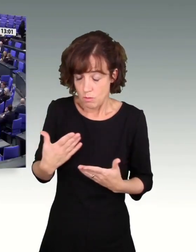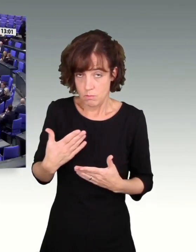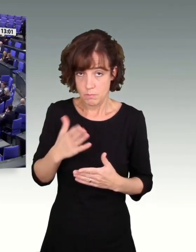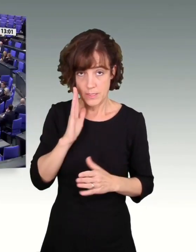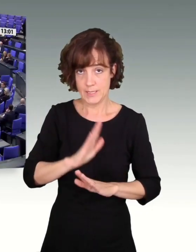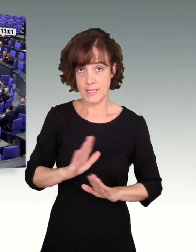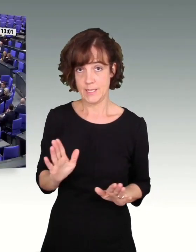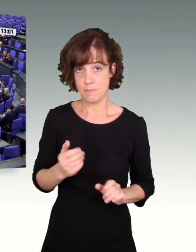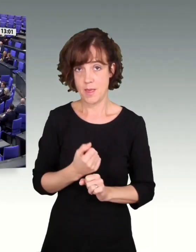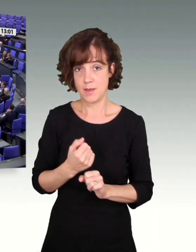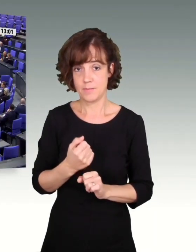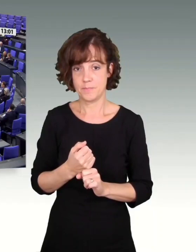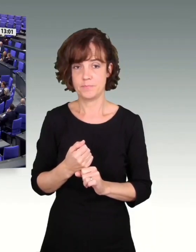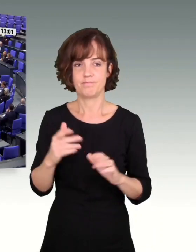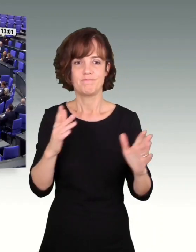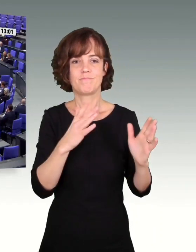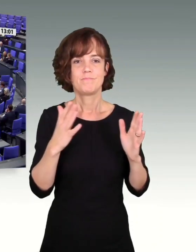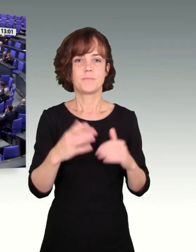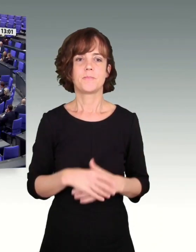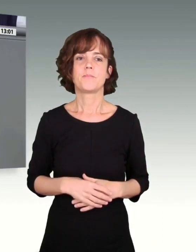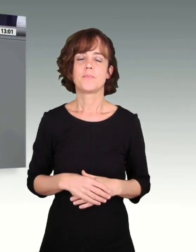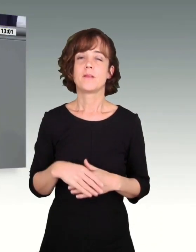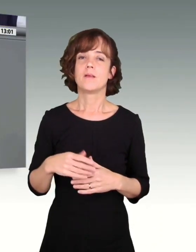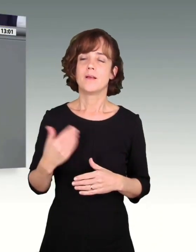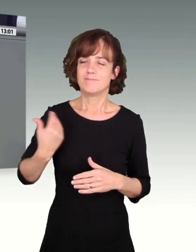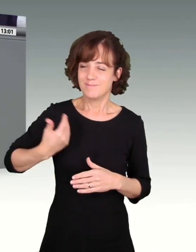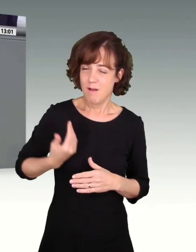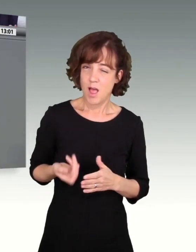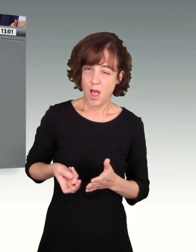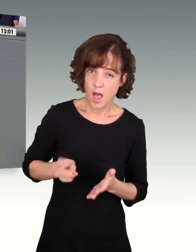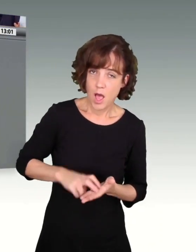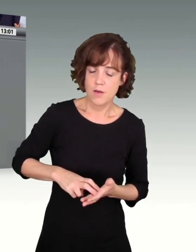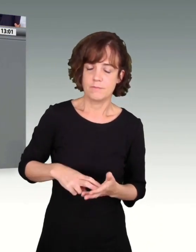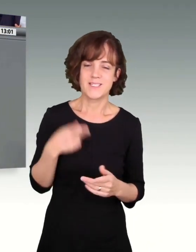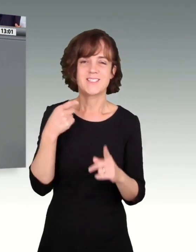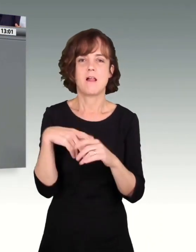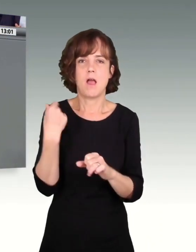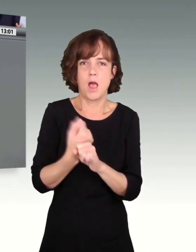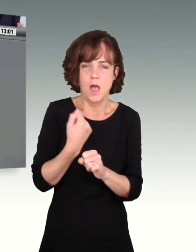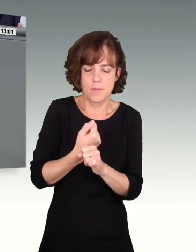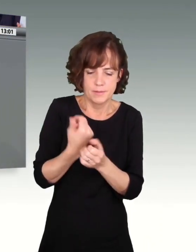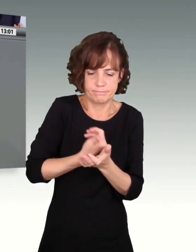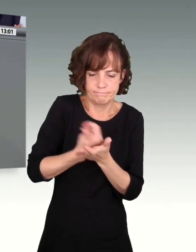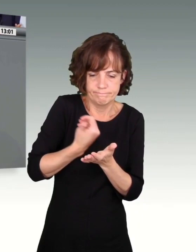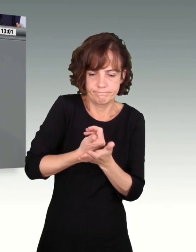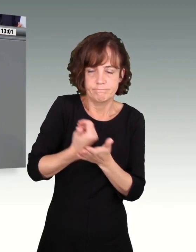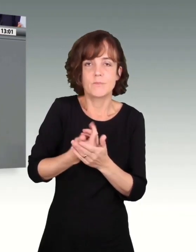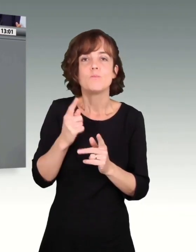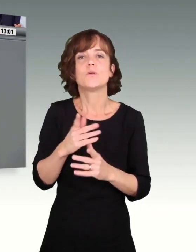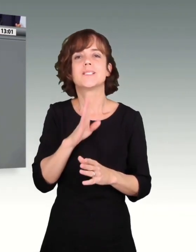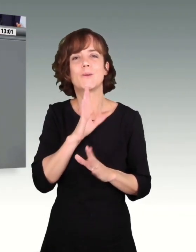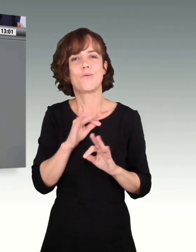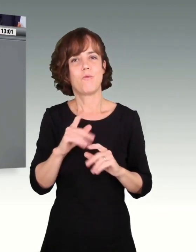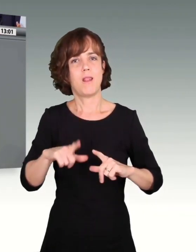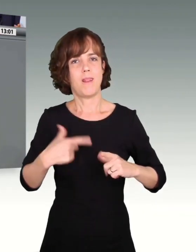Wer jeden Tag aufsteht, um zu arbeiten, der muss auch davon leben können. Und heißer Tipp an die Union, die Löhne sind die